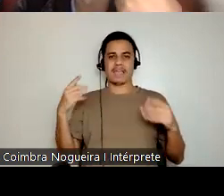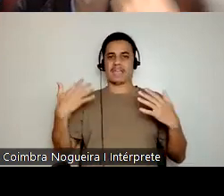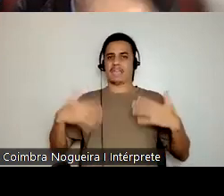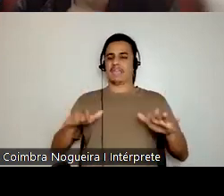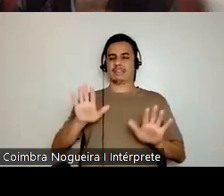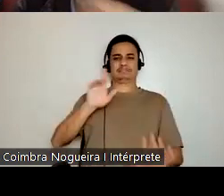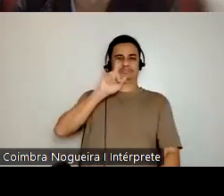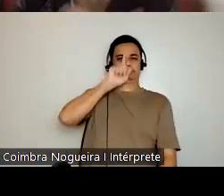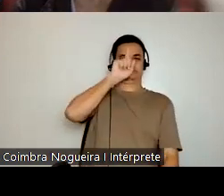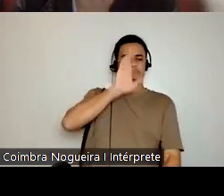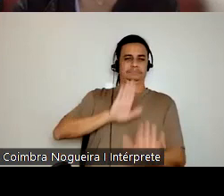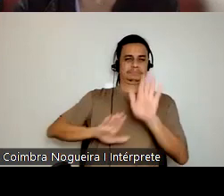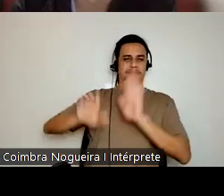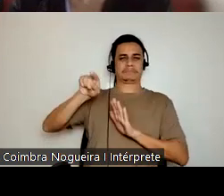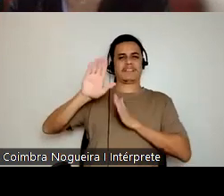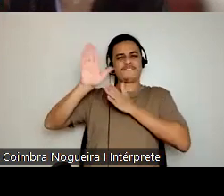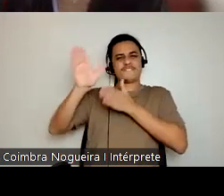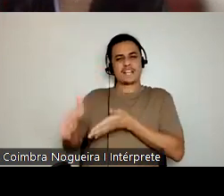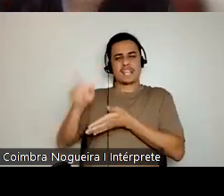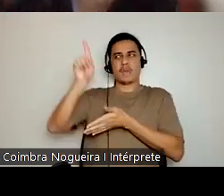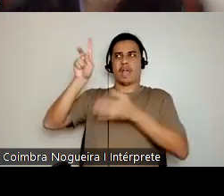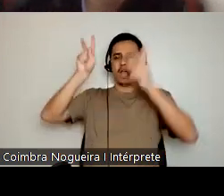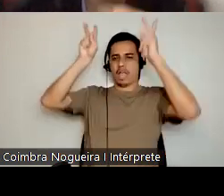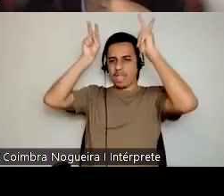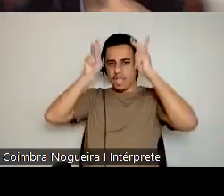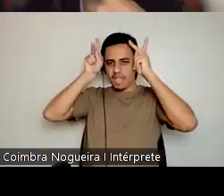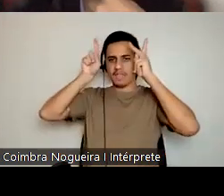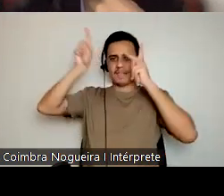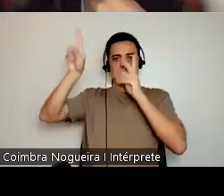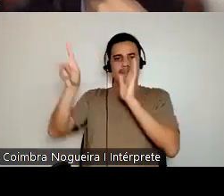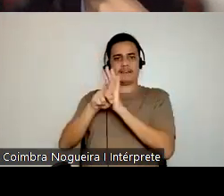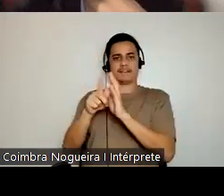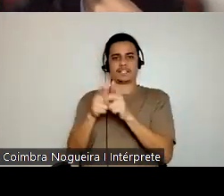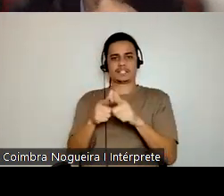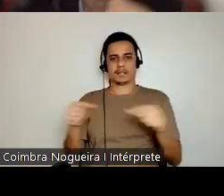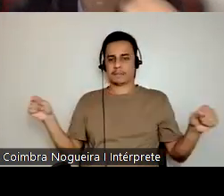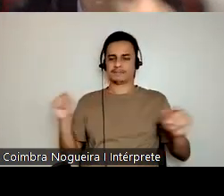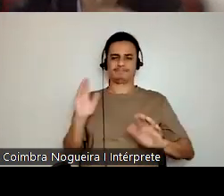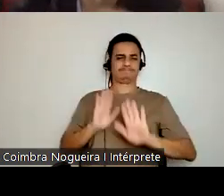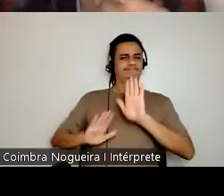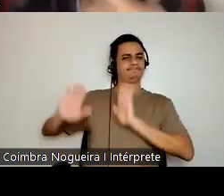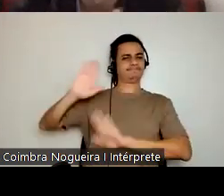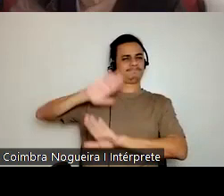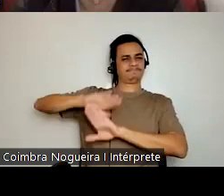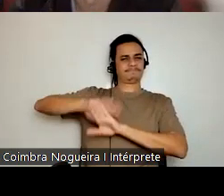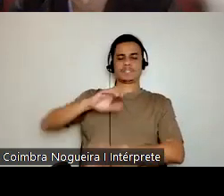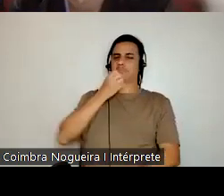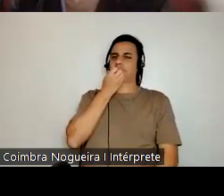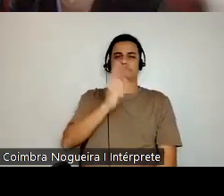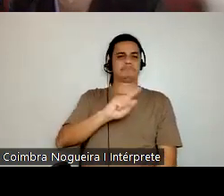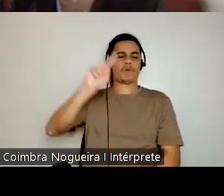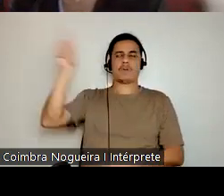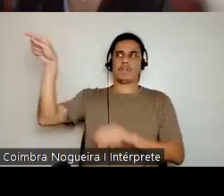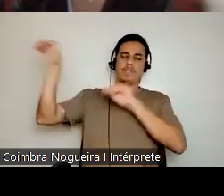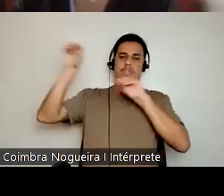tinham uma fidelidade com o imperador japonês, e então essa imigração seria indesejável para o